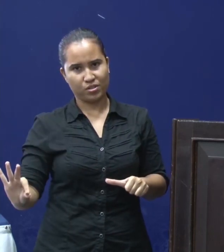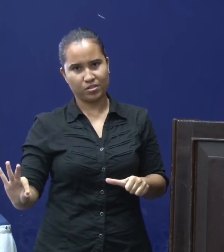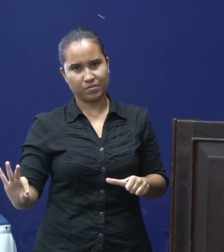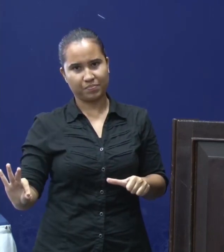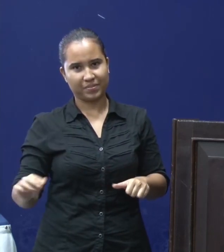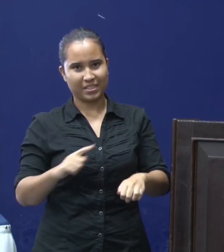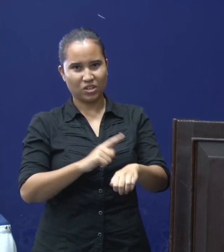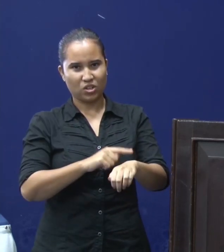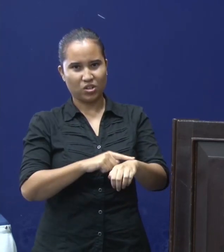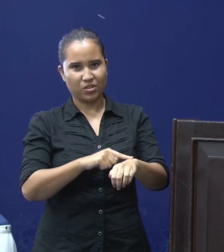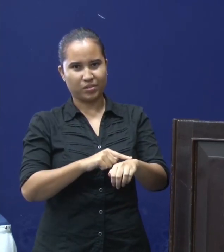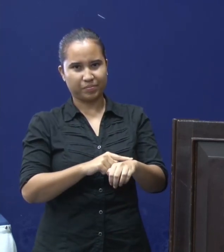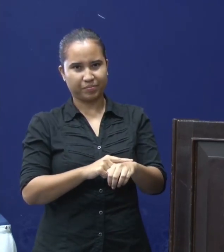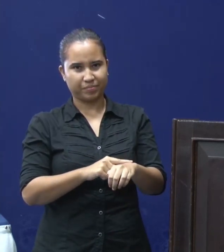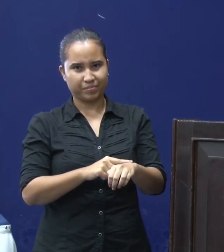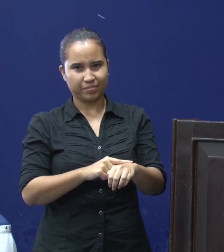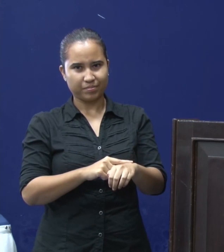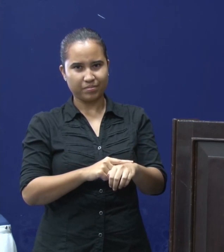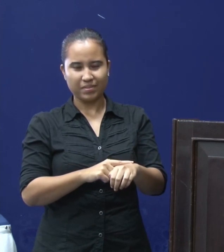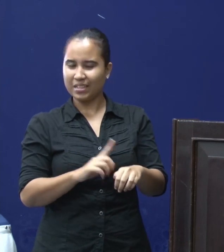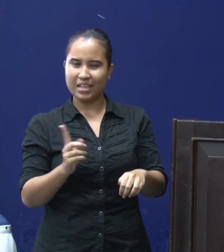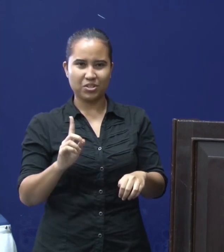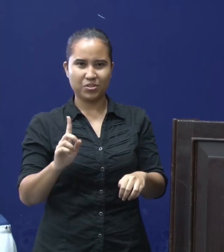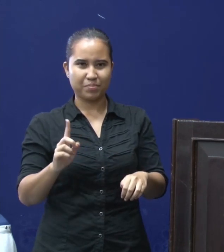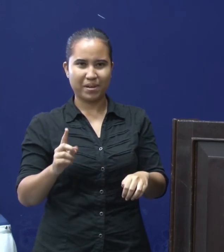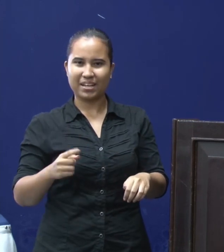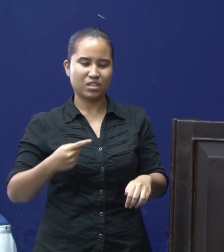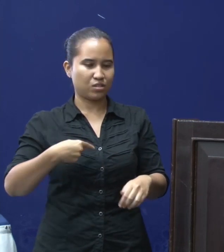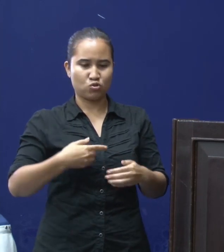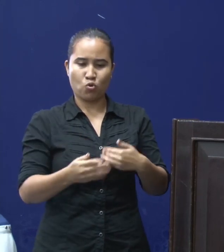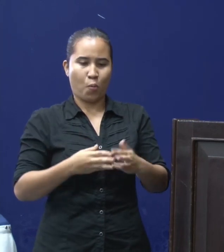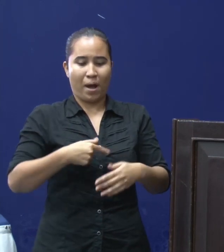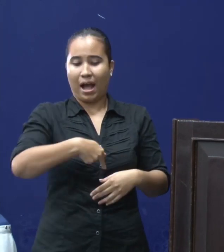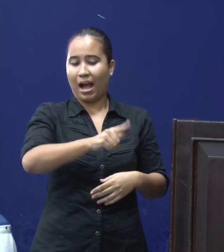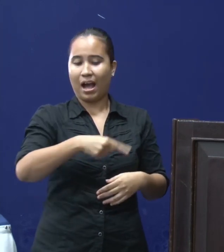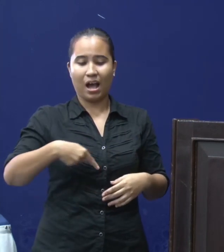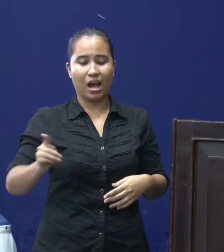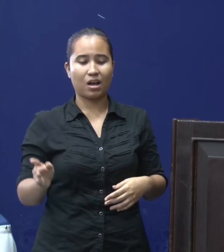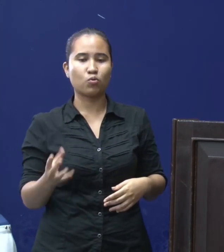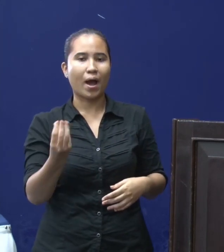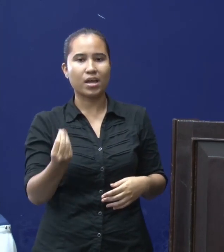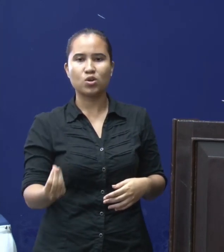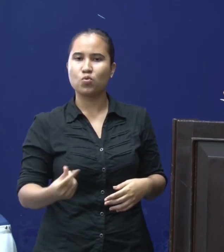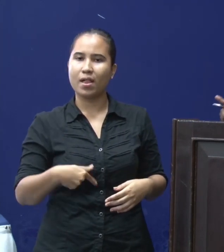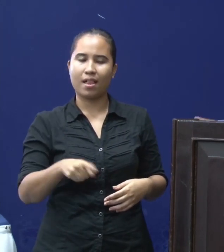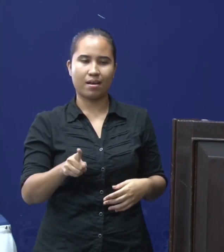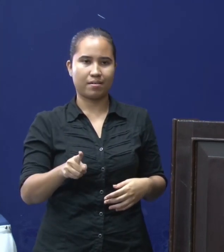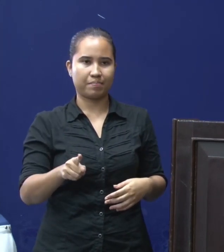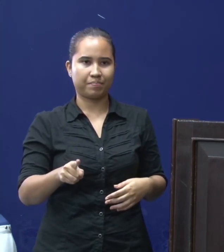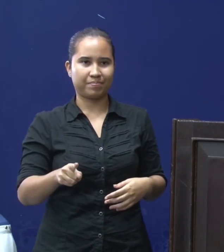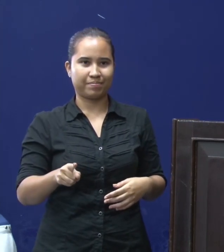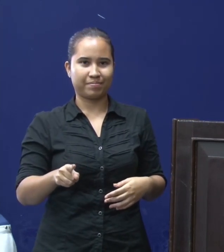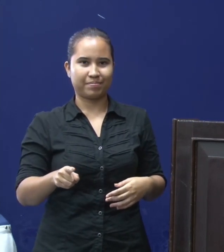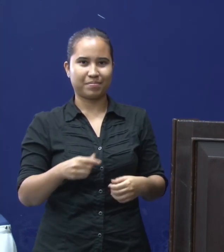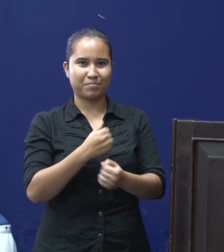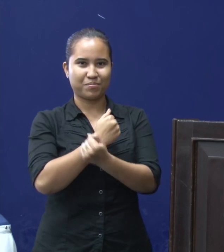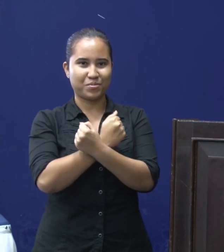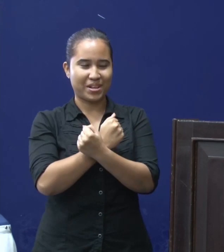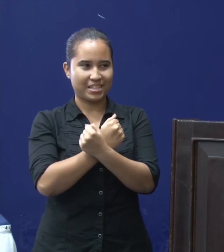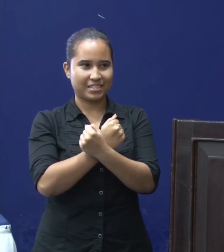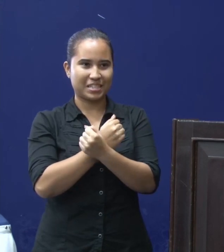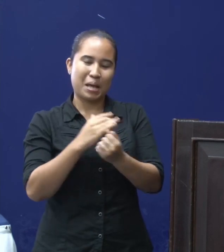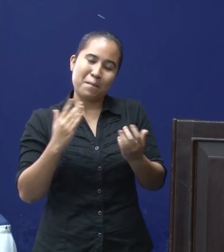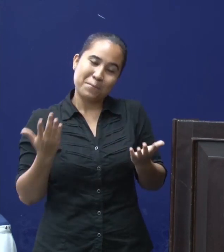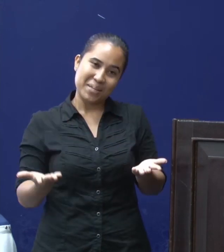avondklok. En u kunt niet bewegen. En als u op straat komt, pak de politie u op. En we brengen u ergens ver. Want misschien bent u